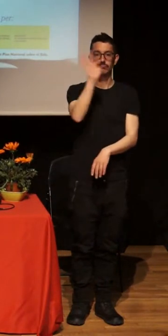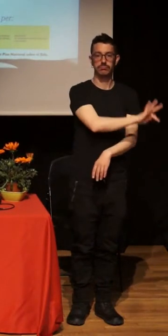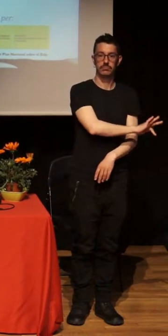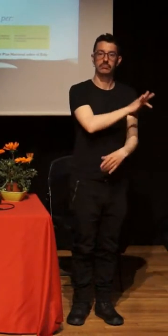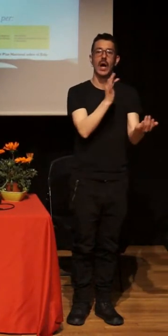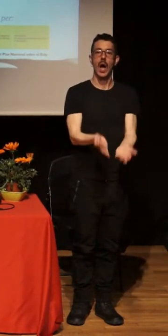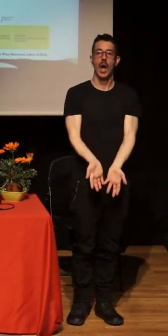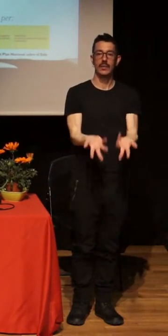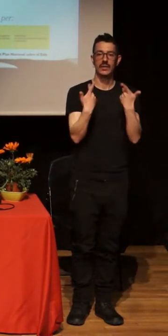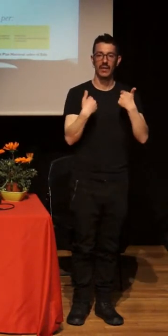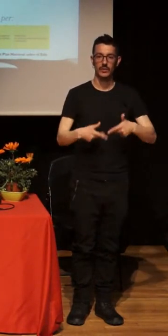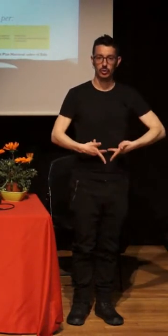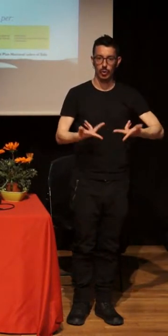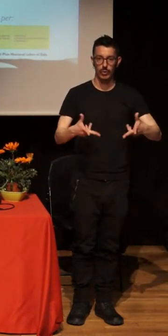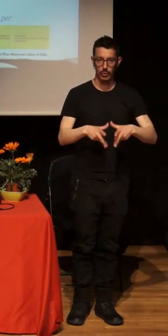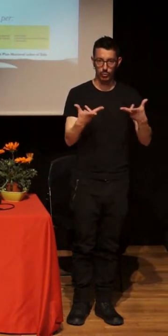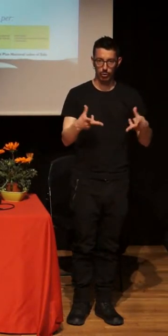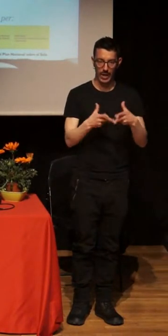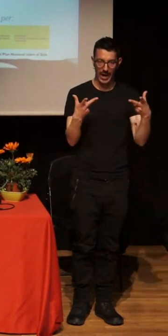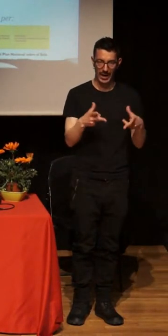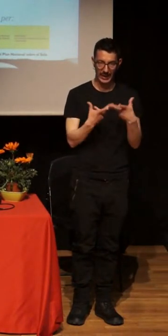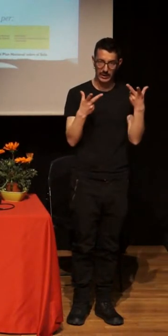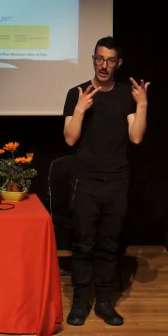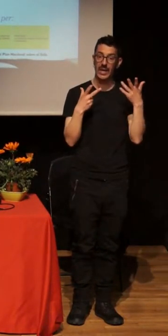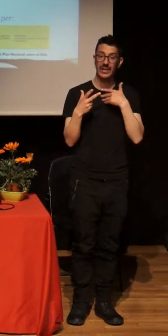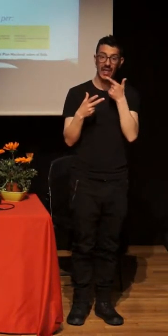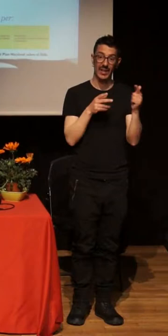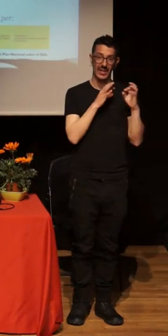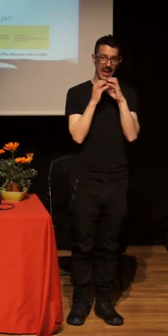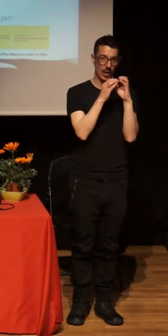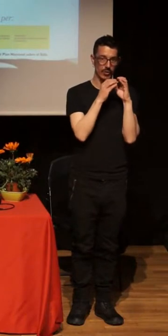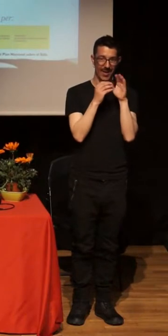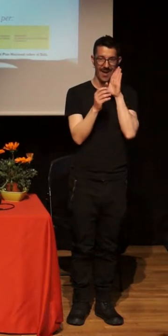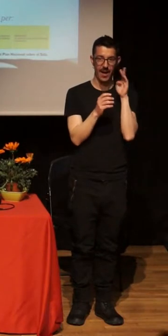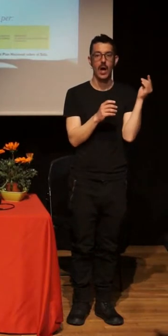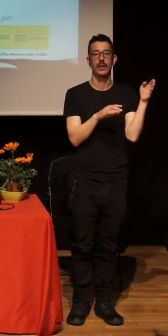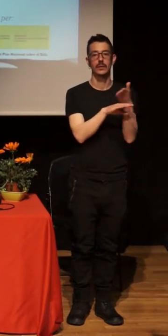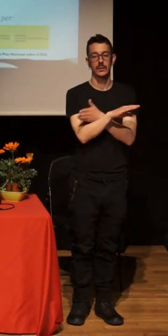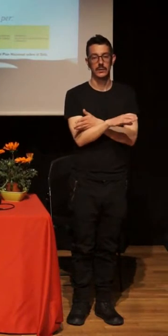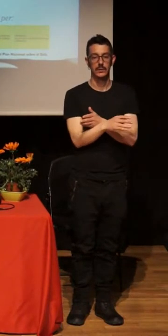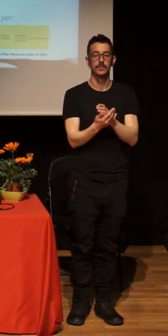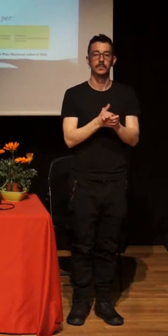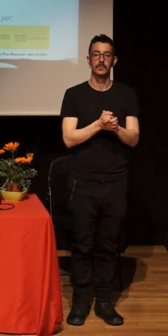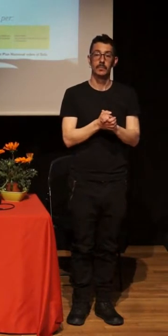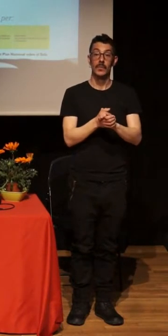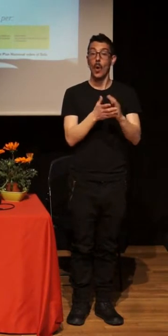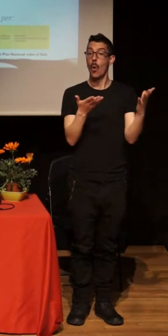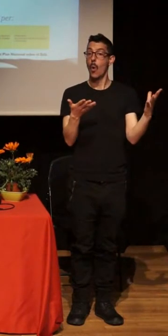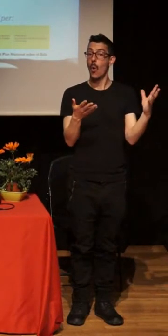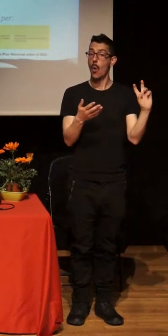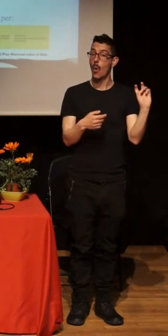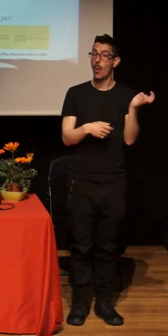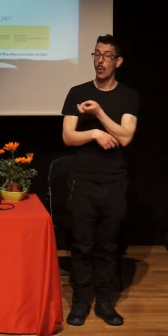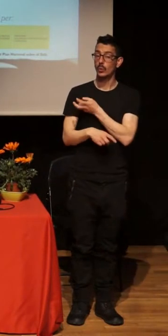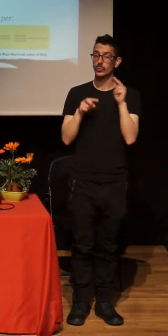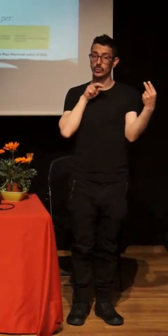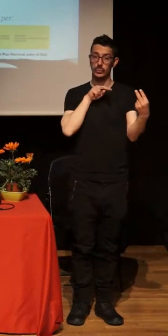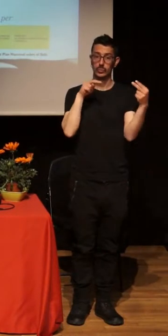pero también de una forma muy incipiente. Sí que se van incorporando nuevos paradigmas, entre otros espacios, agradecer públicamente